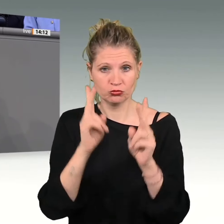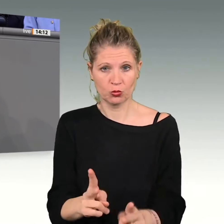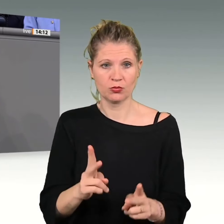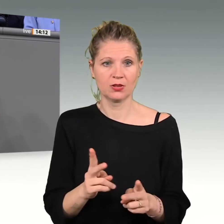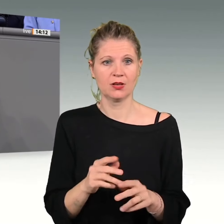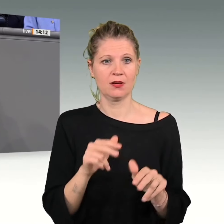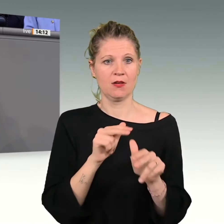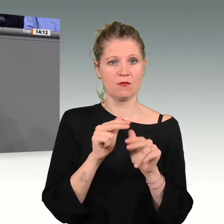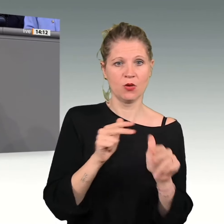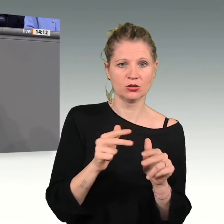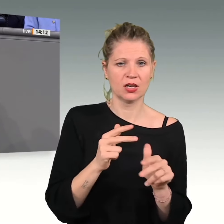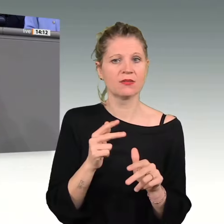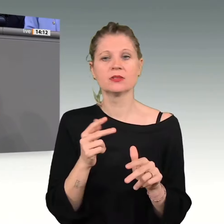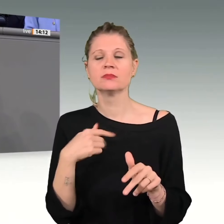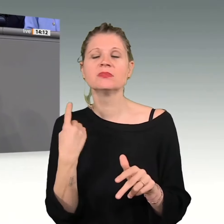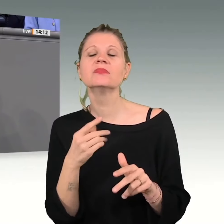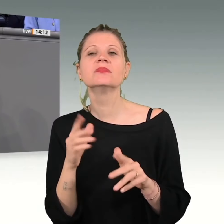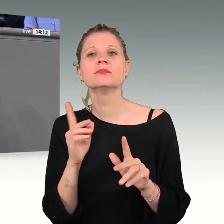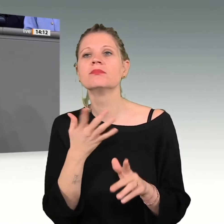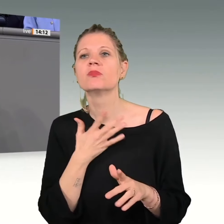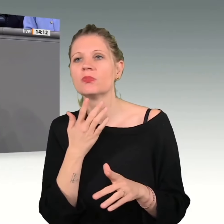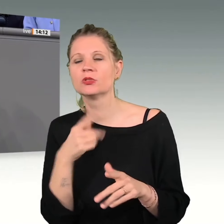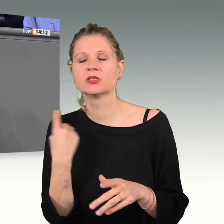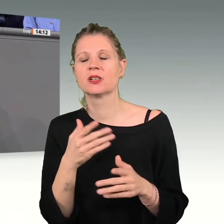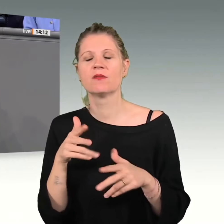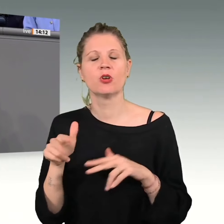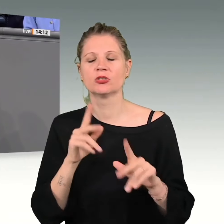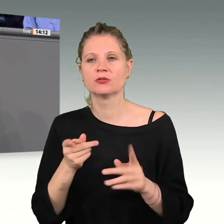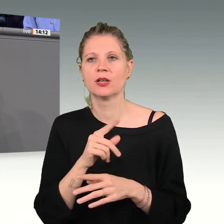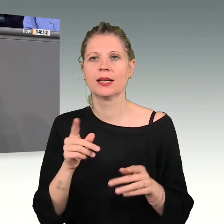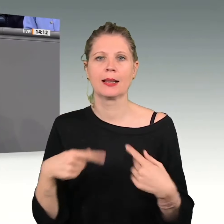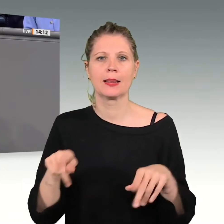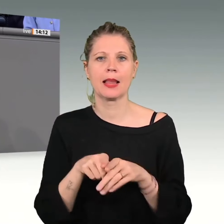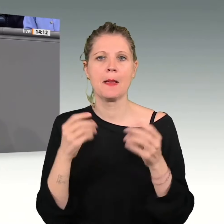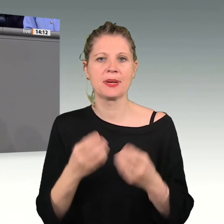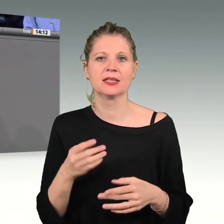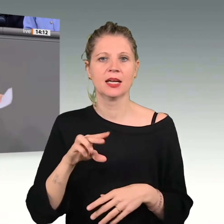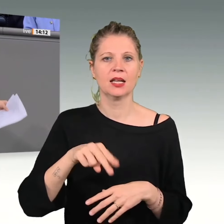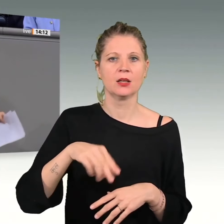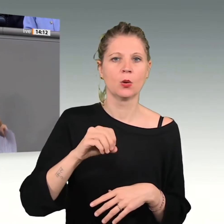Rezepten der Antragstellenden Fraktionen dagegen hätten wir noch nicht mal ein Tastenhandy. Vielen Dank.